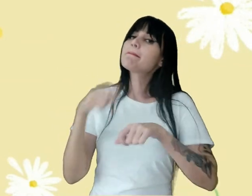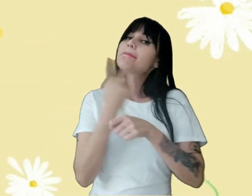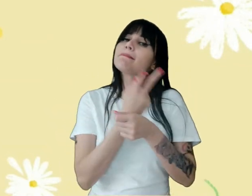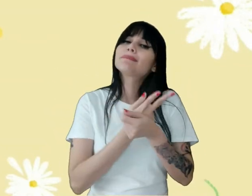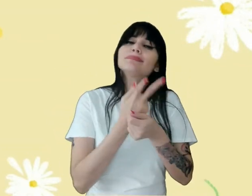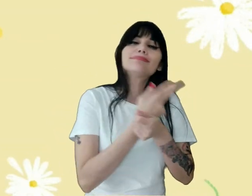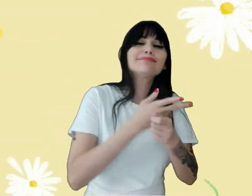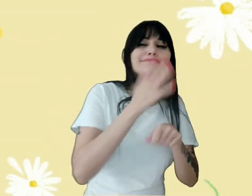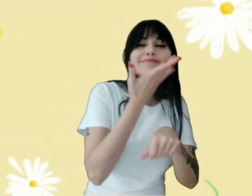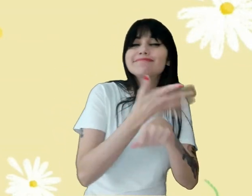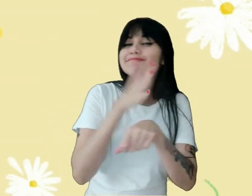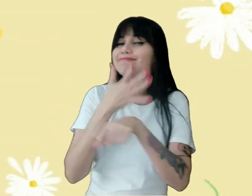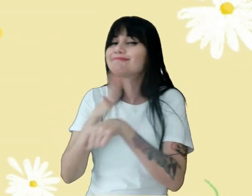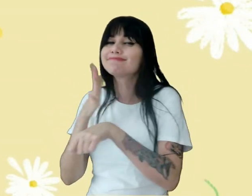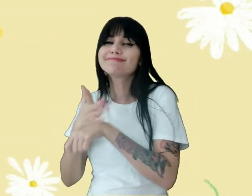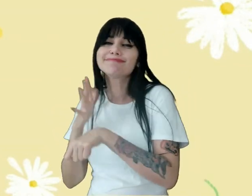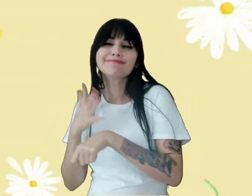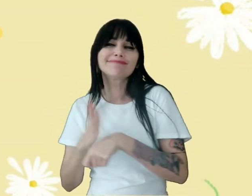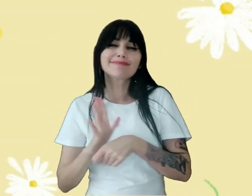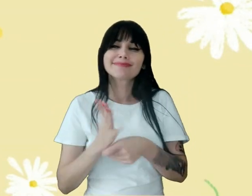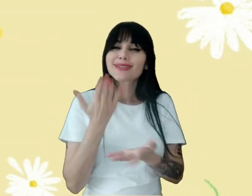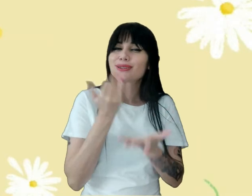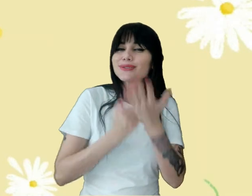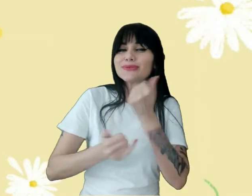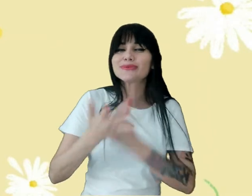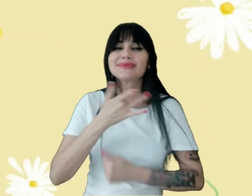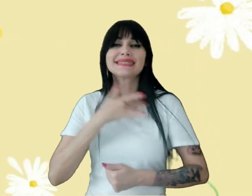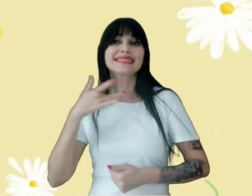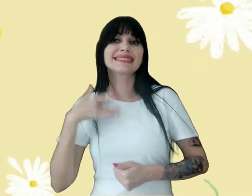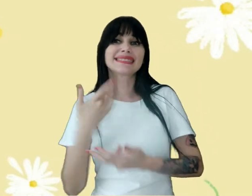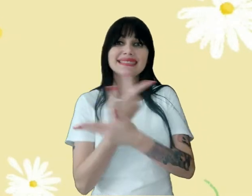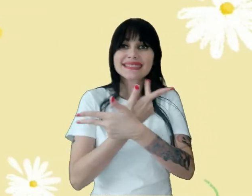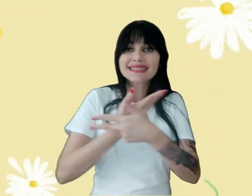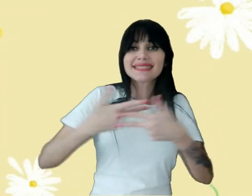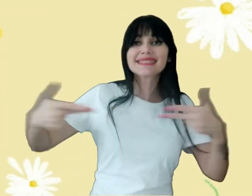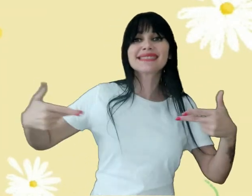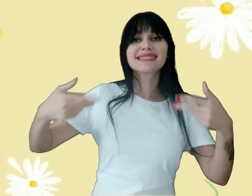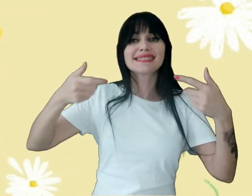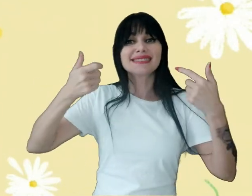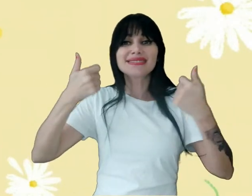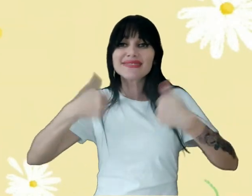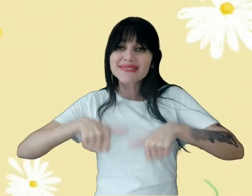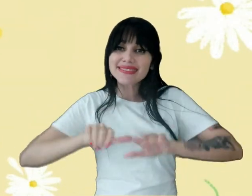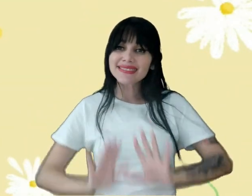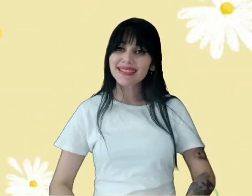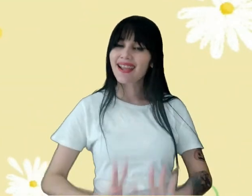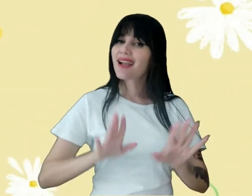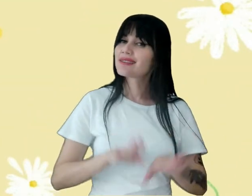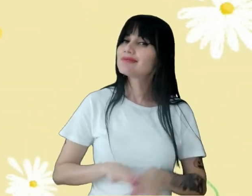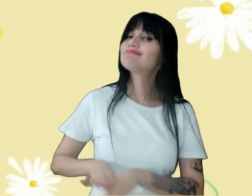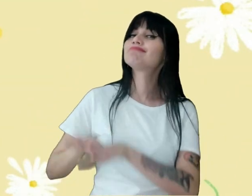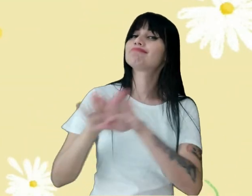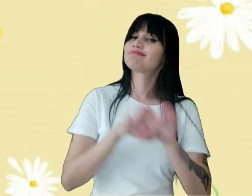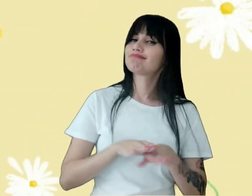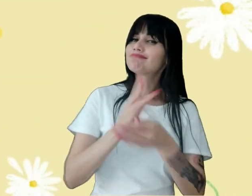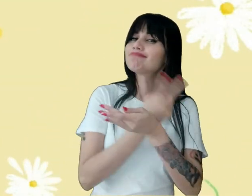hábitos saudáveis Para manter essa saúde E igualmente igualmente Buscar hábitos